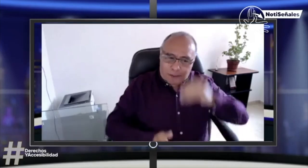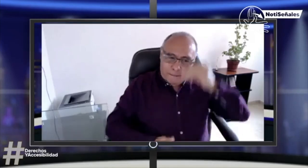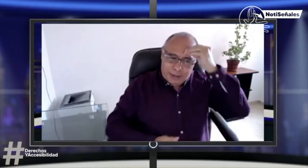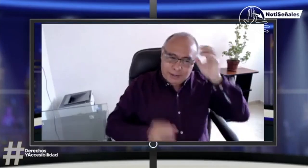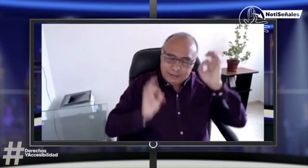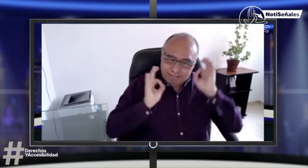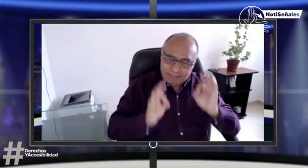espacios.